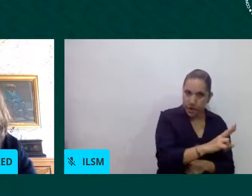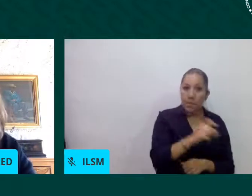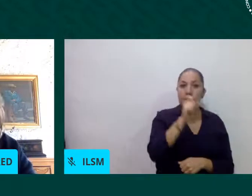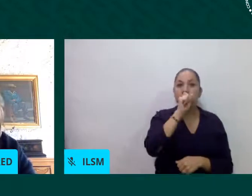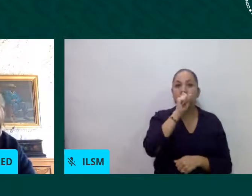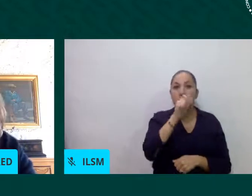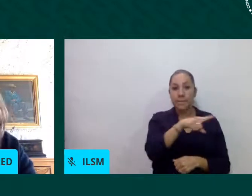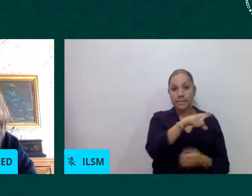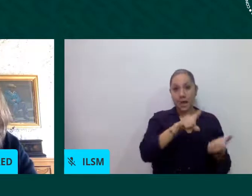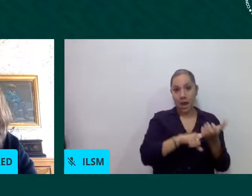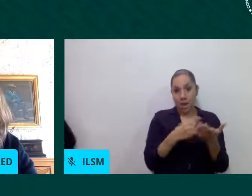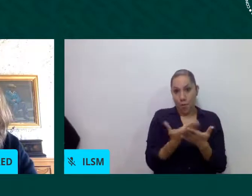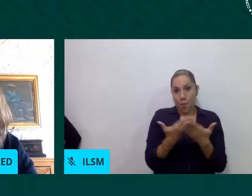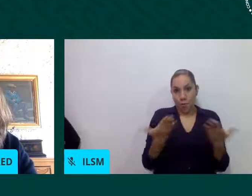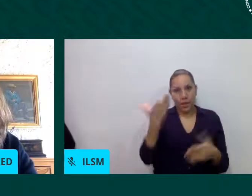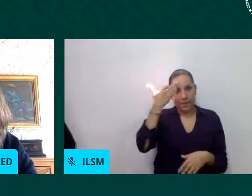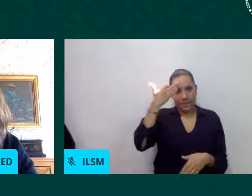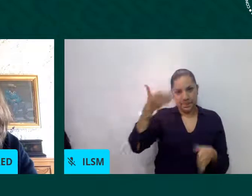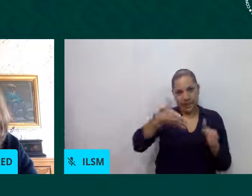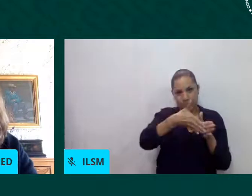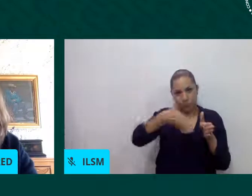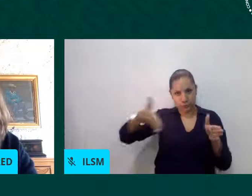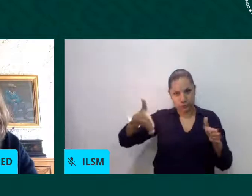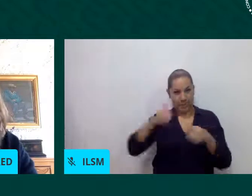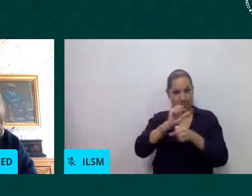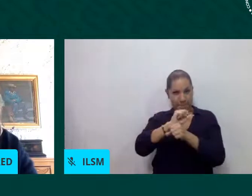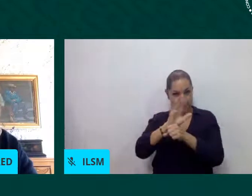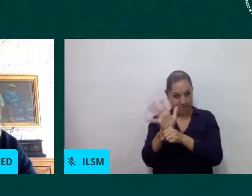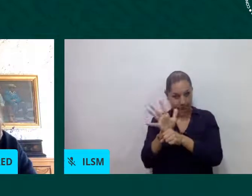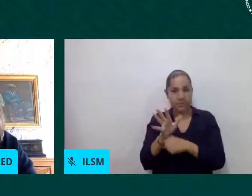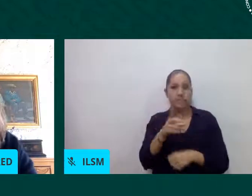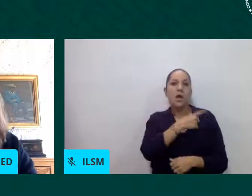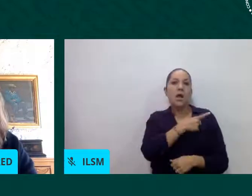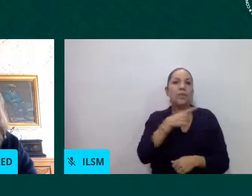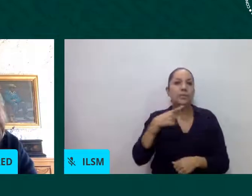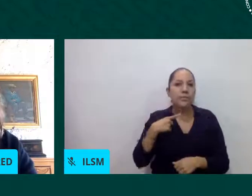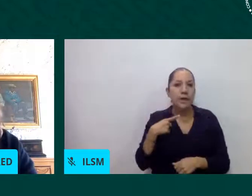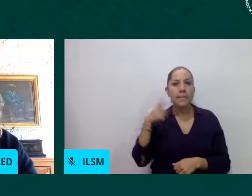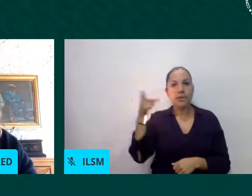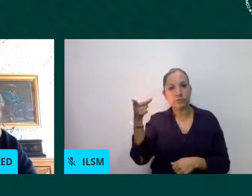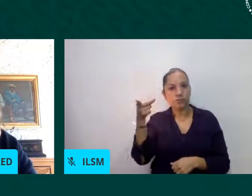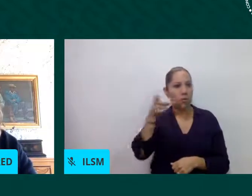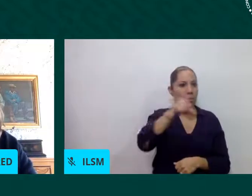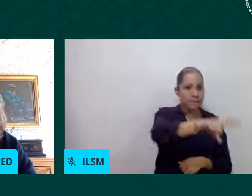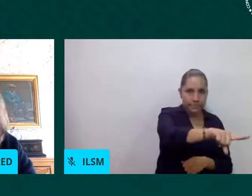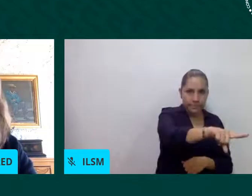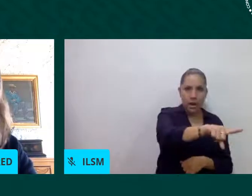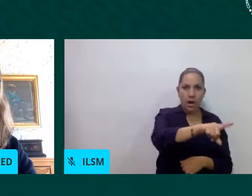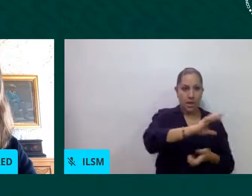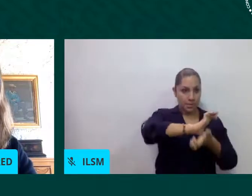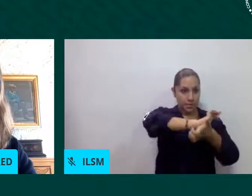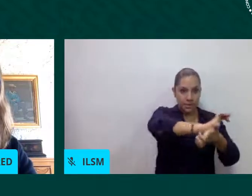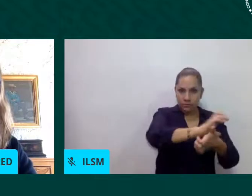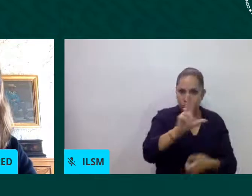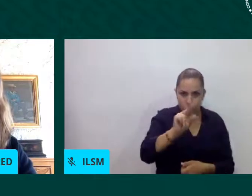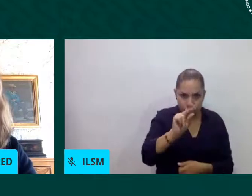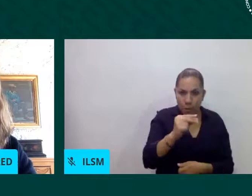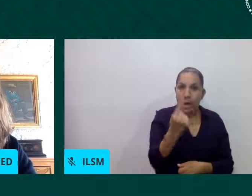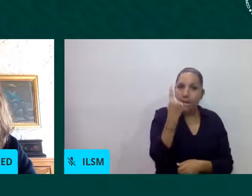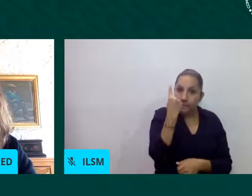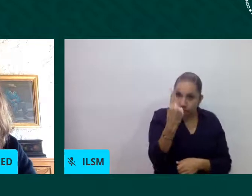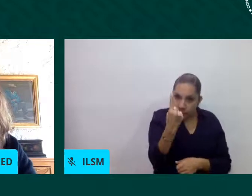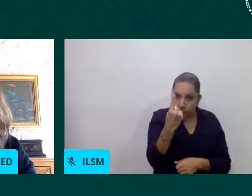discriminación tenemos la campaña de no discrimines pregunta y apoya y por supuesto la cuestión de no negar